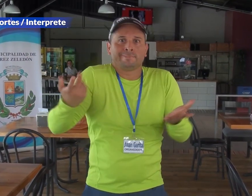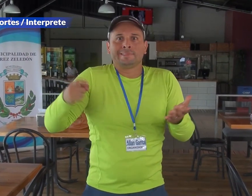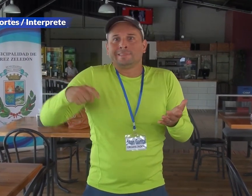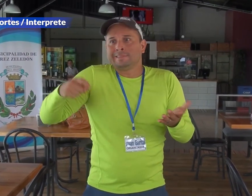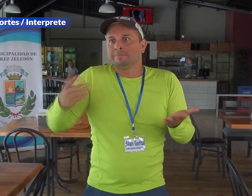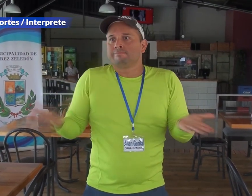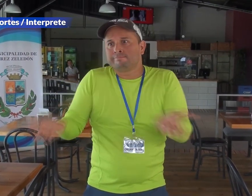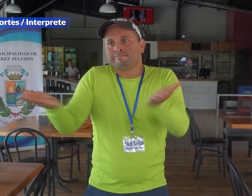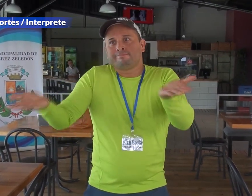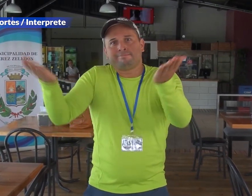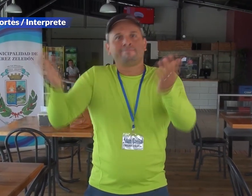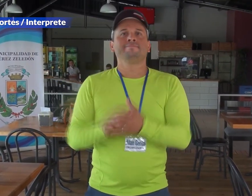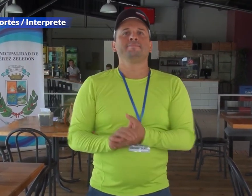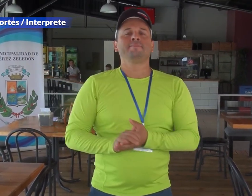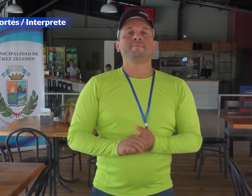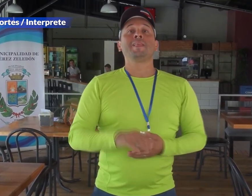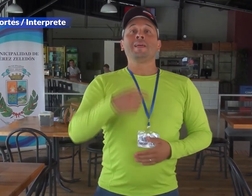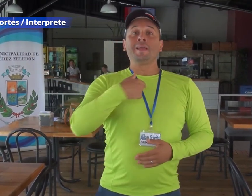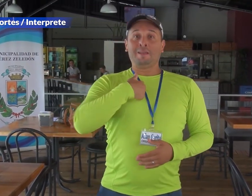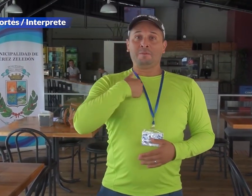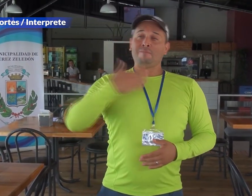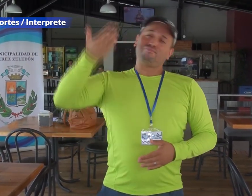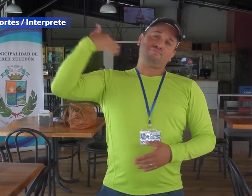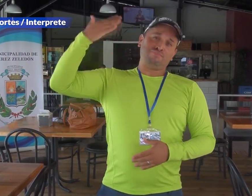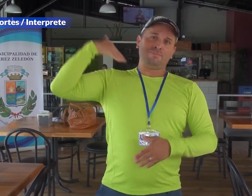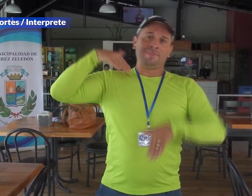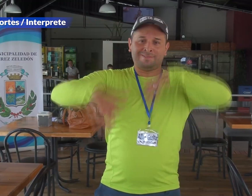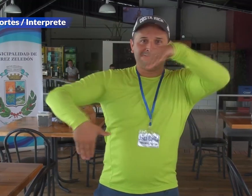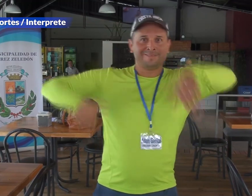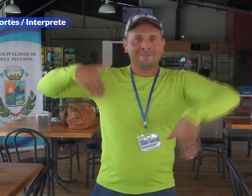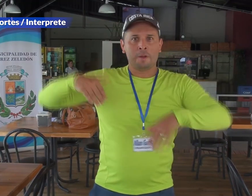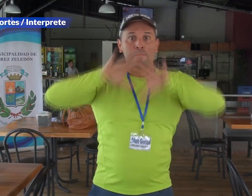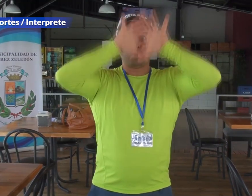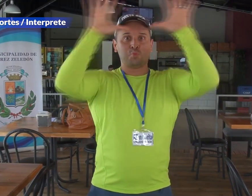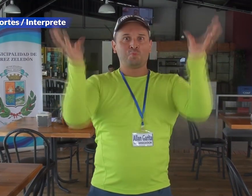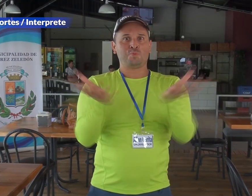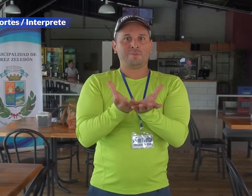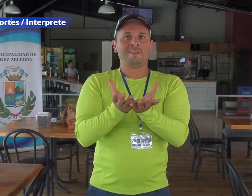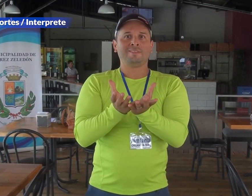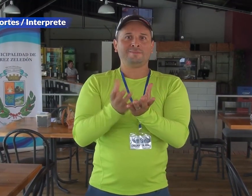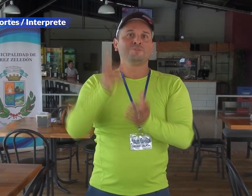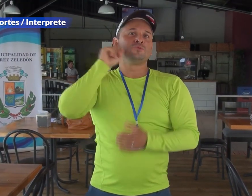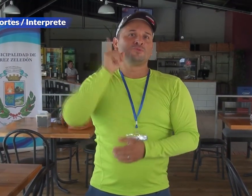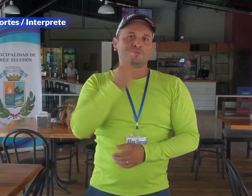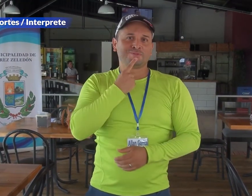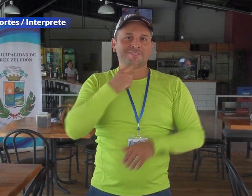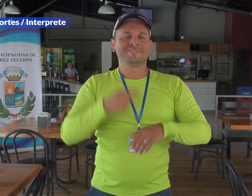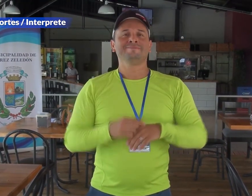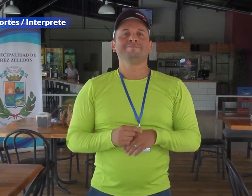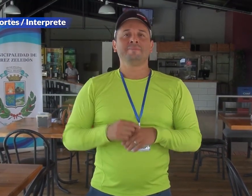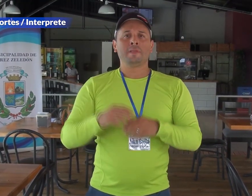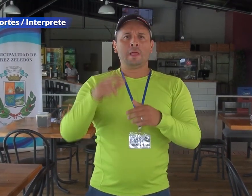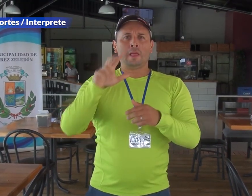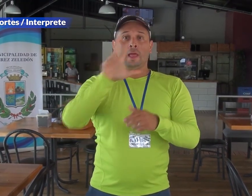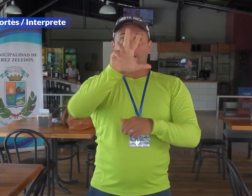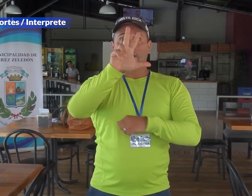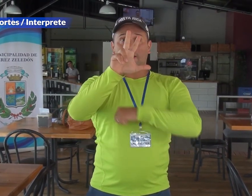Necesitamos que vengan y nos apoyen. Las personas sordas necesitamos trabajar también. Anteriormente yo representé a Costa Rica en el Mundial de Sordos